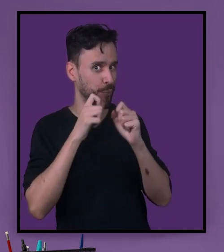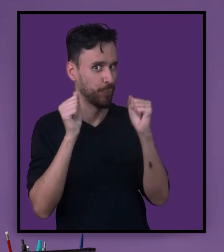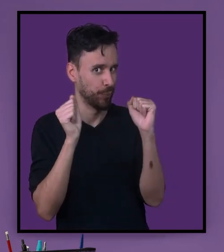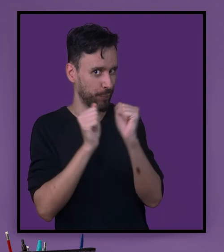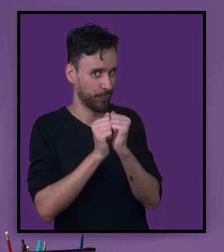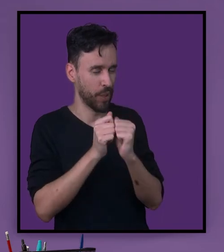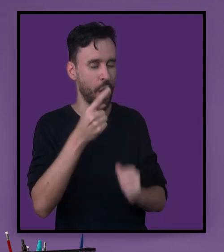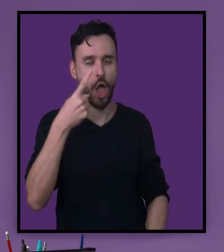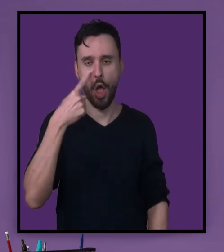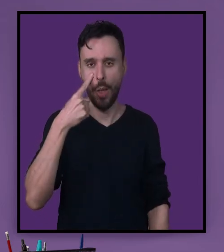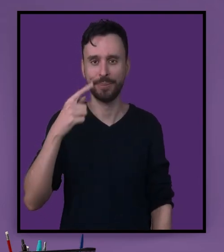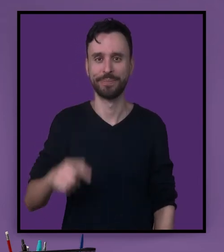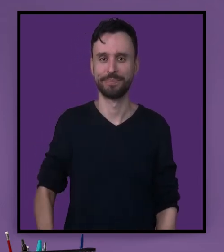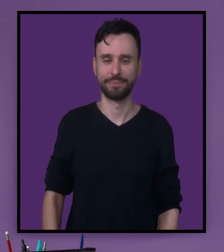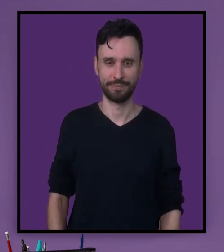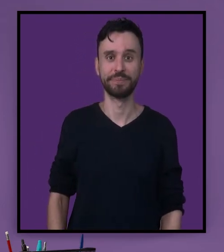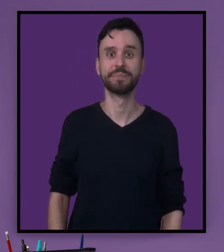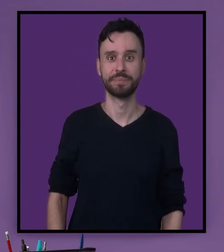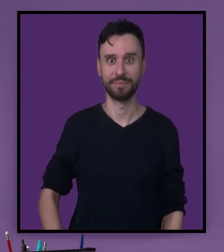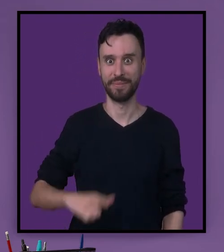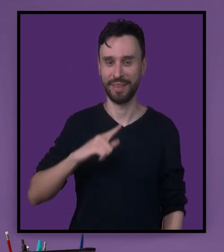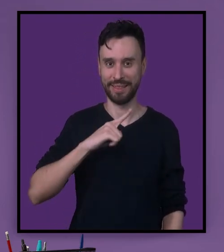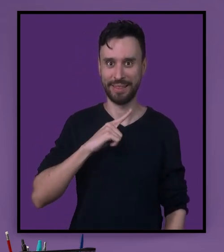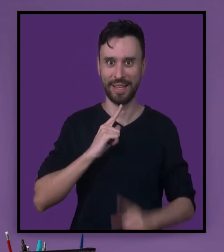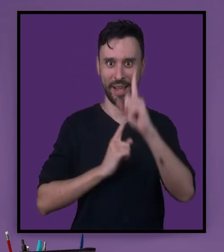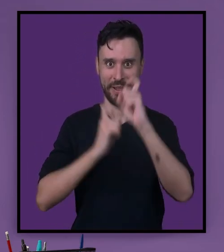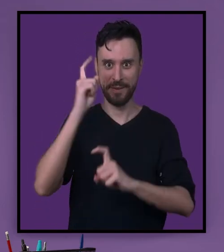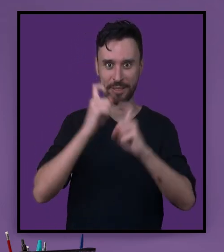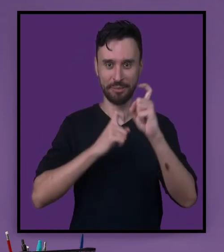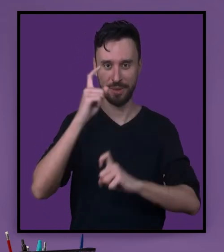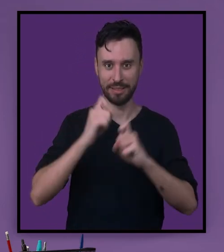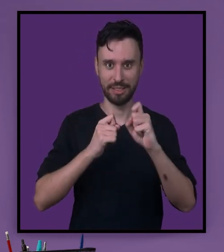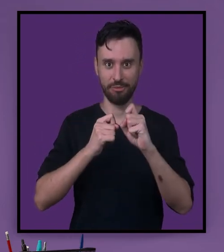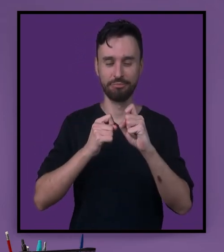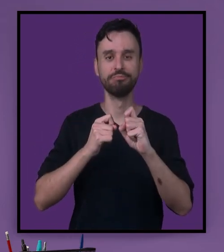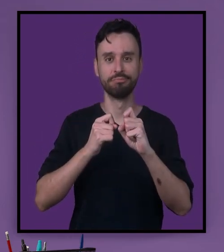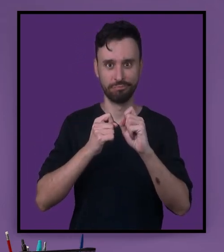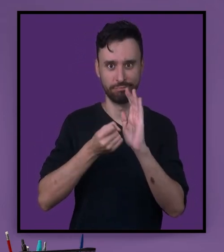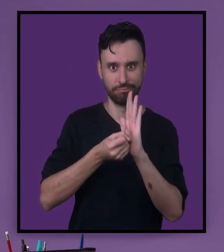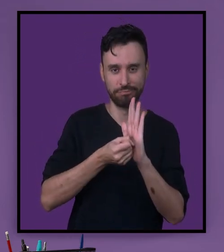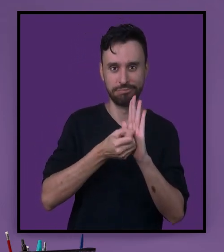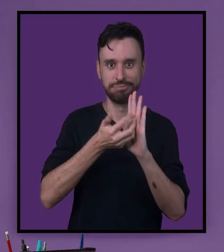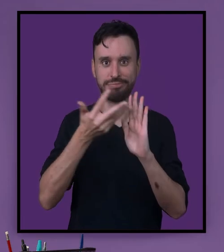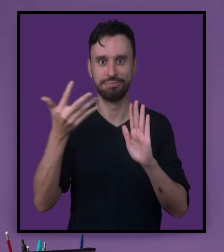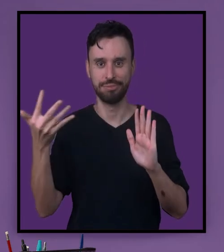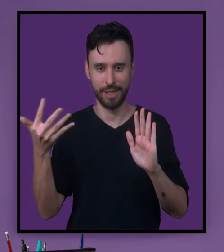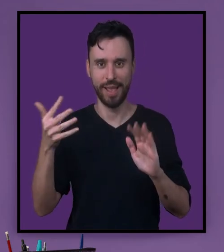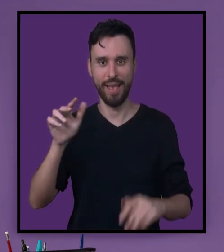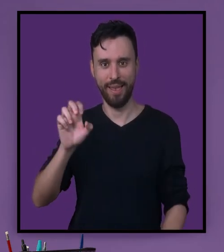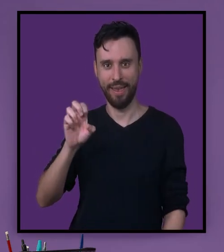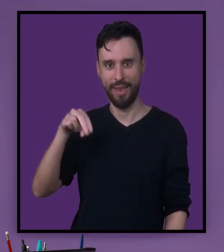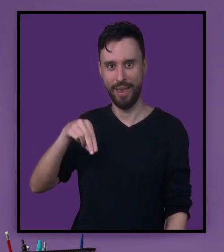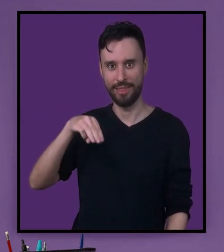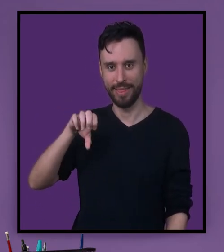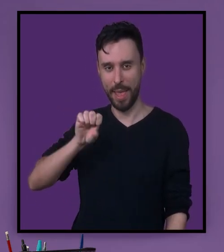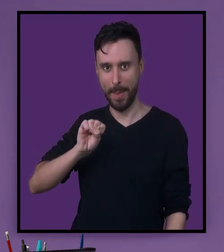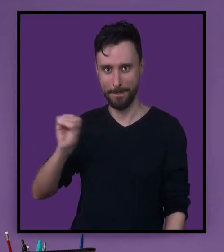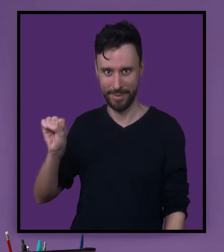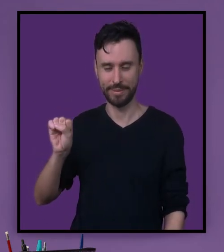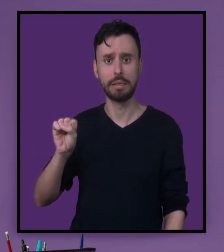mais de uma expressão facial, ou seja, das expressões não manuais, e o sentido de suavizar foi passado,